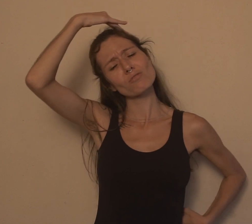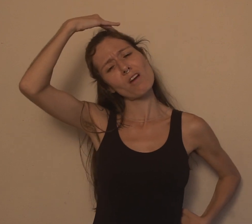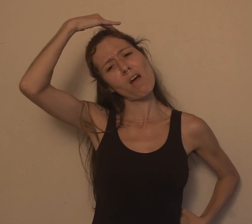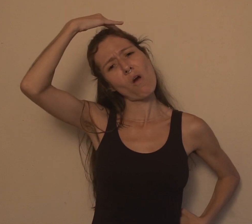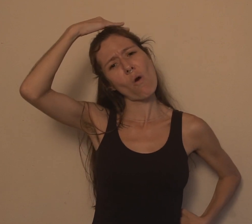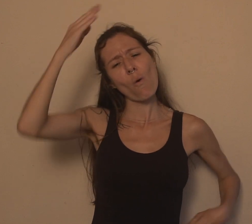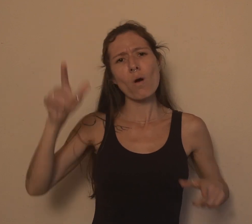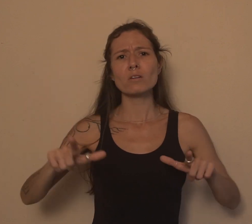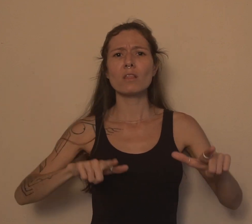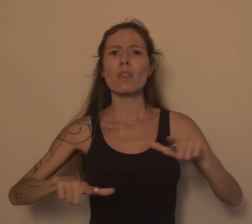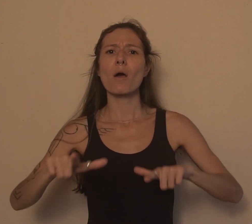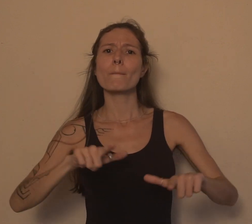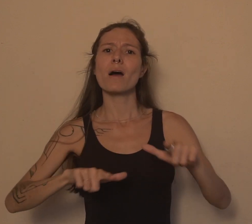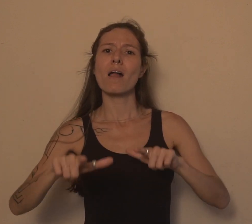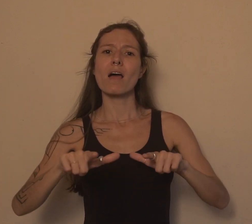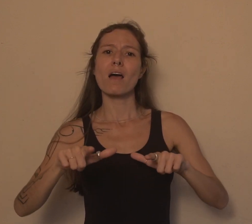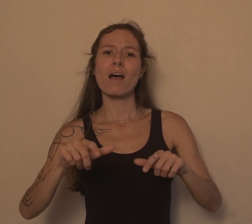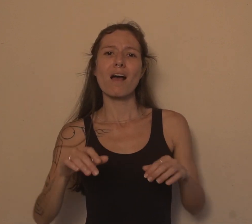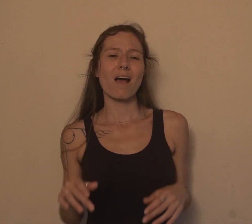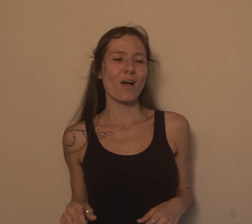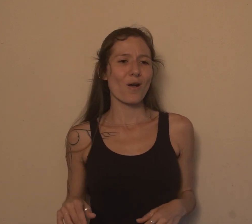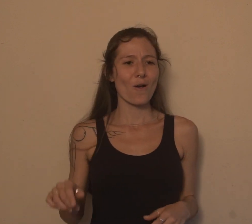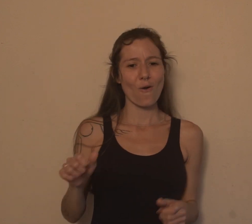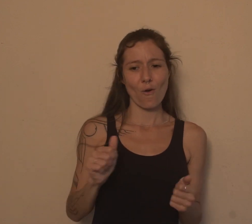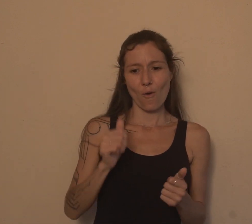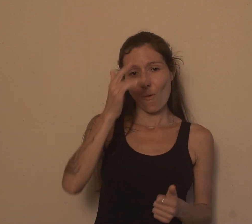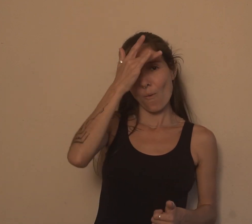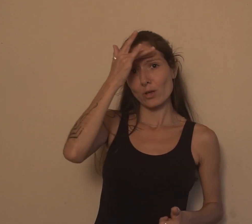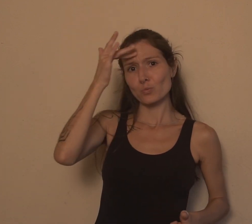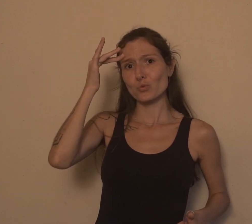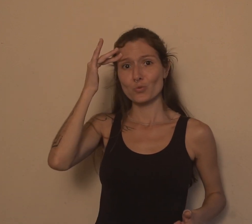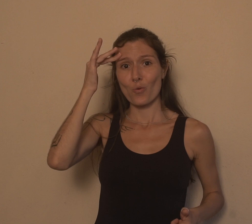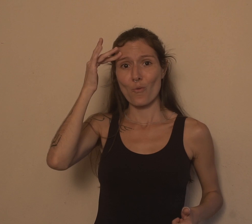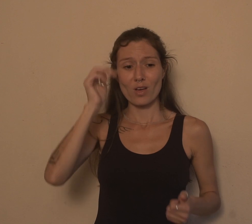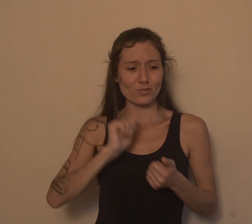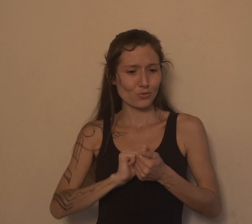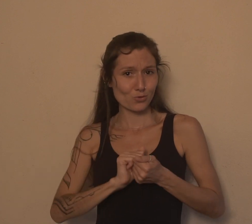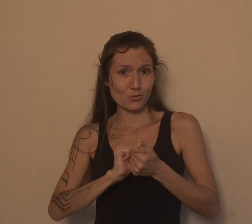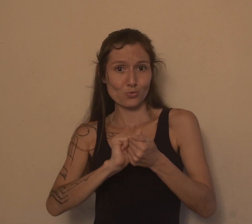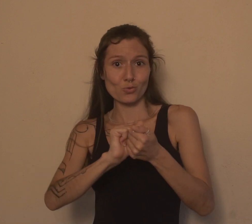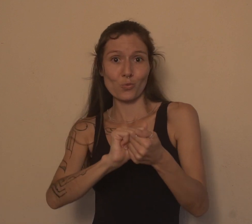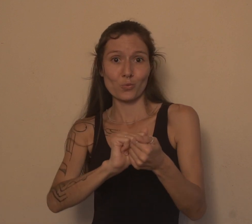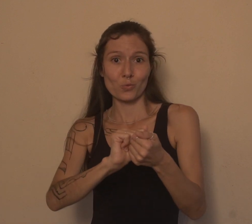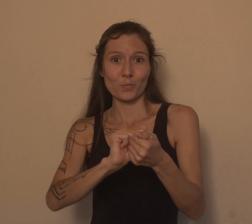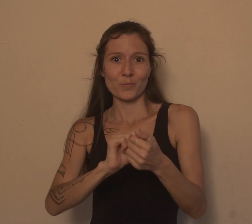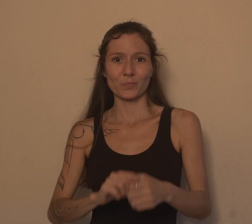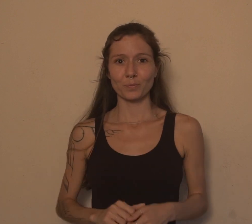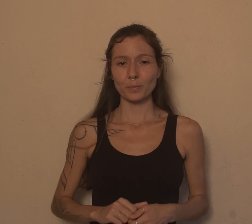com o seu povo. Então, ele leva o seu povo e as portas se abrem. Não pensamos nós que, diante dessa multidão que São